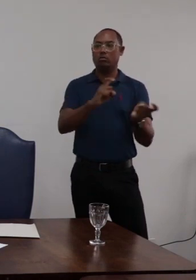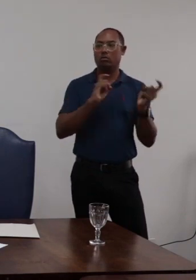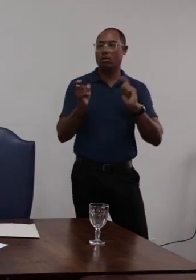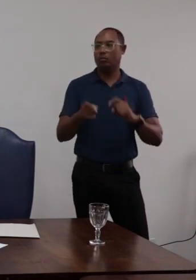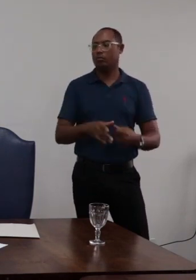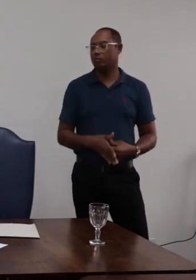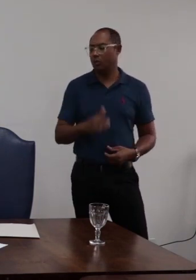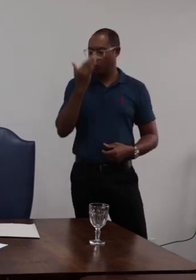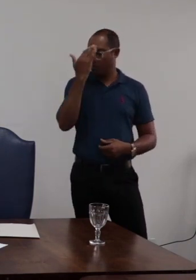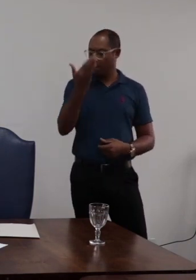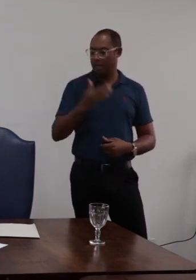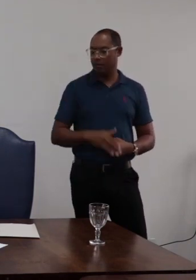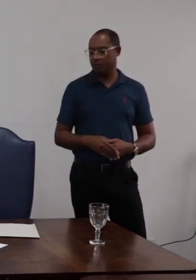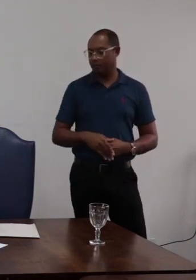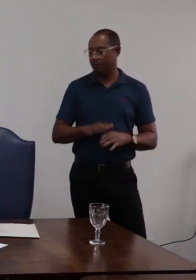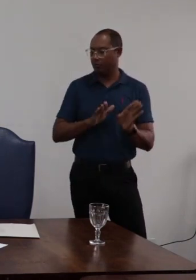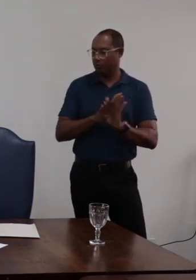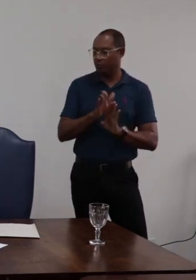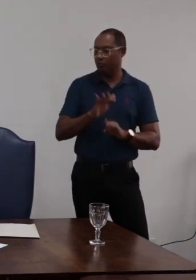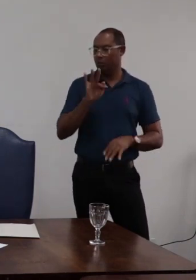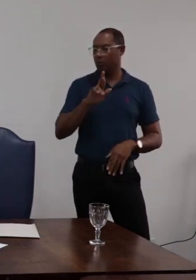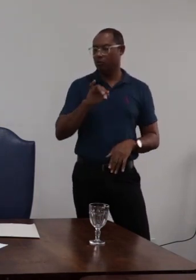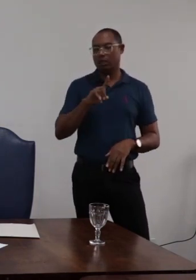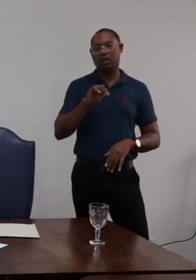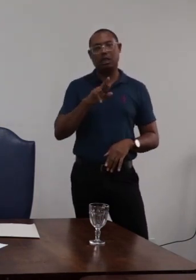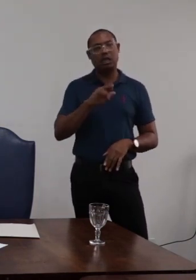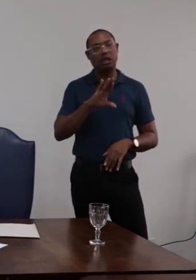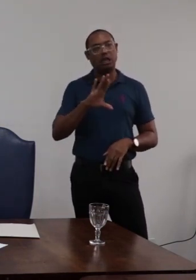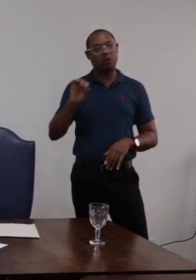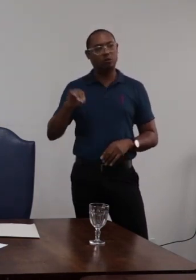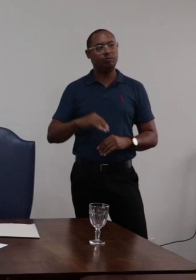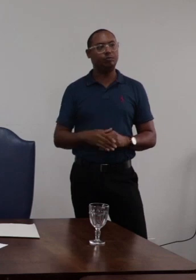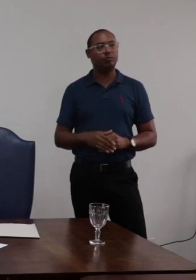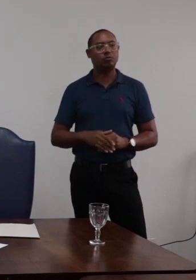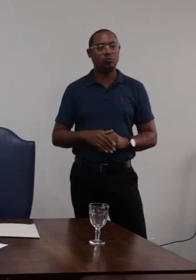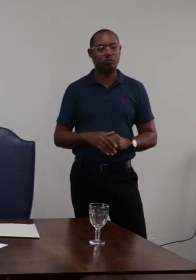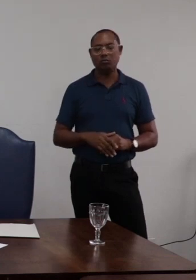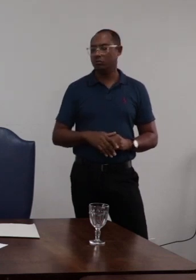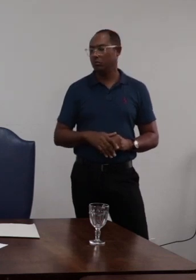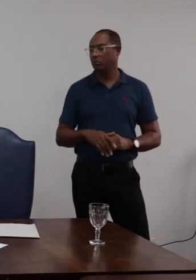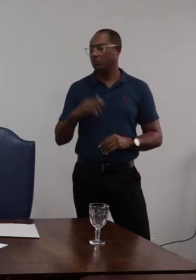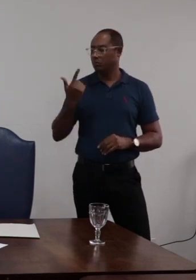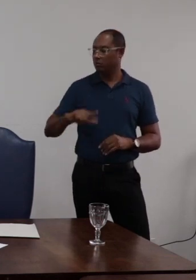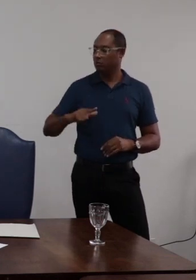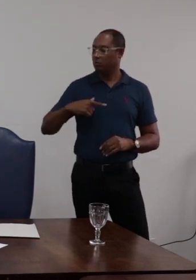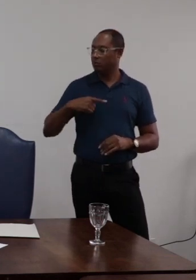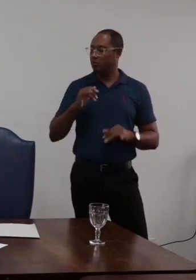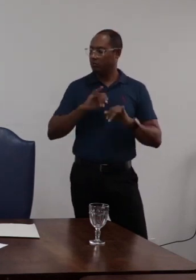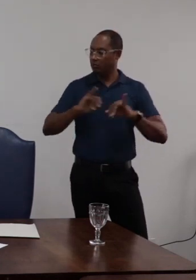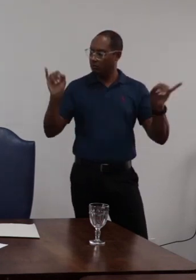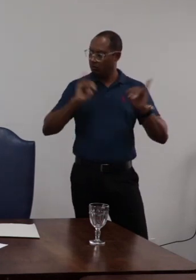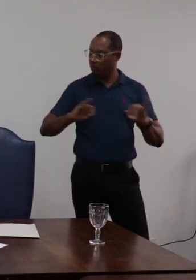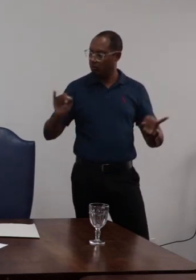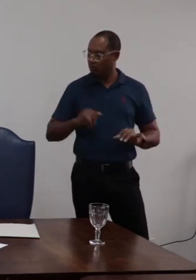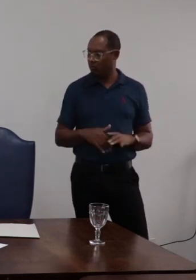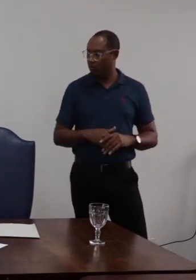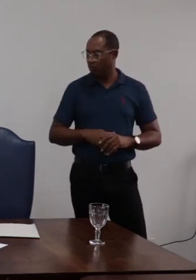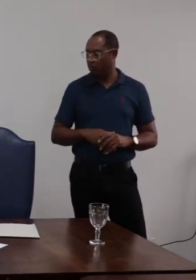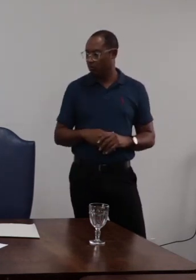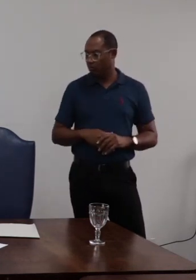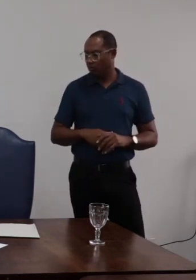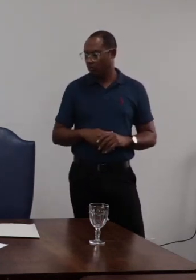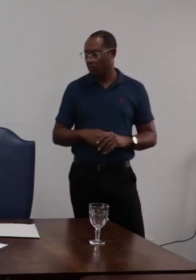Obrigado Conselheiro Frederico eu queria aproveitar só para retomar aqui um informe em relação ao aspecto que ele